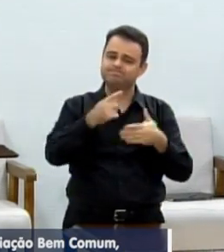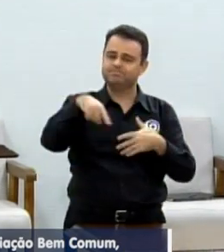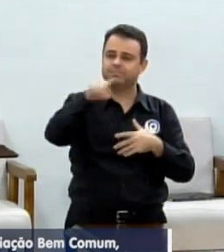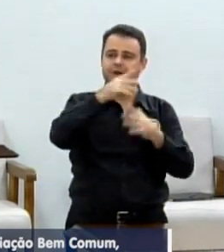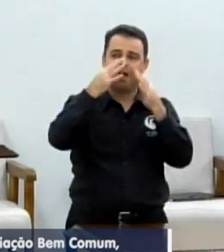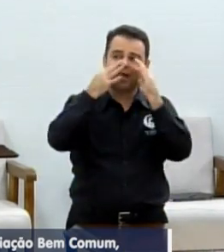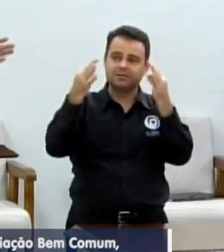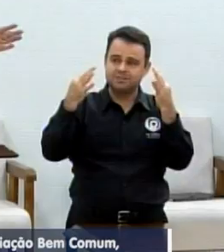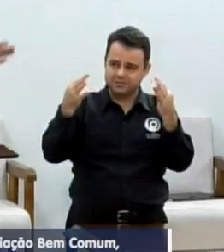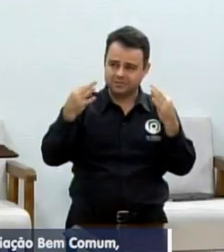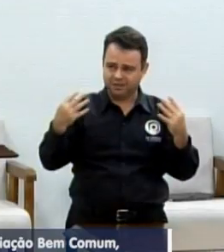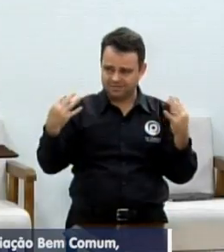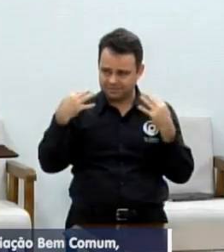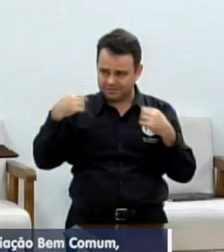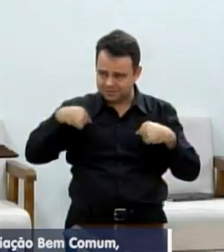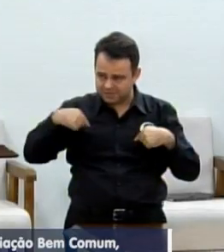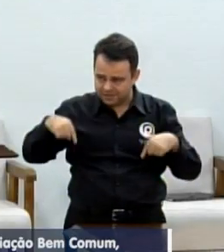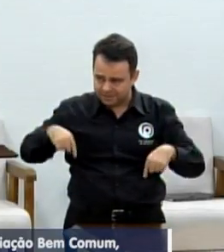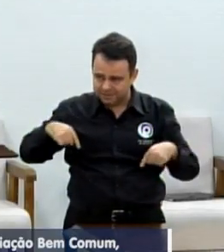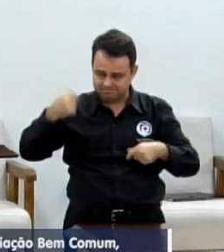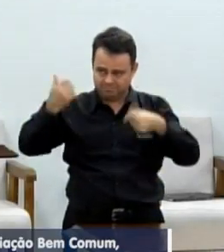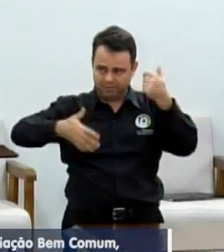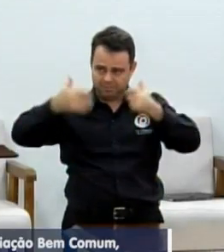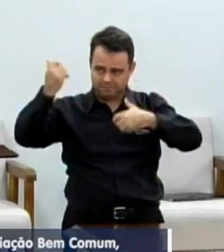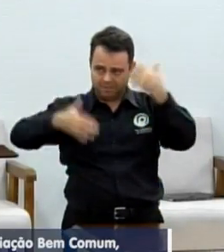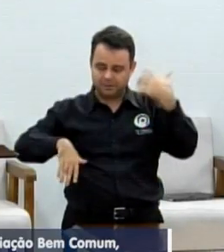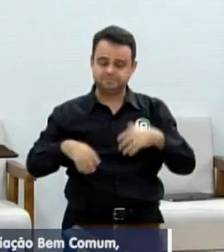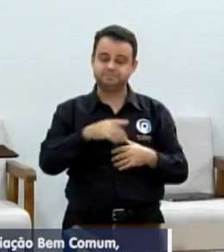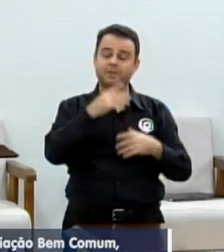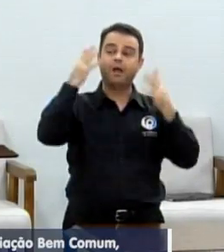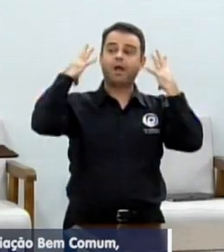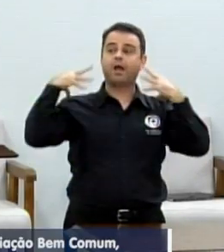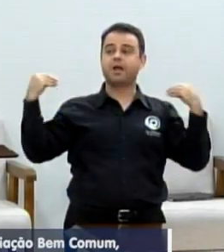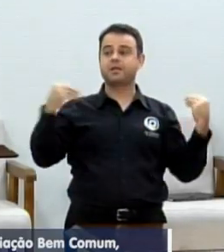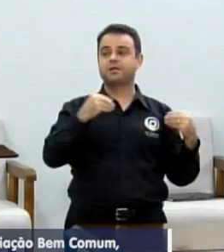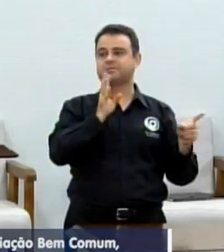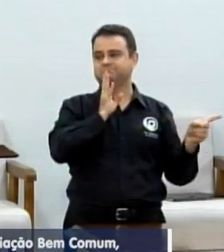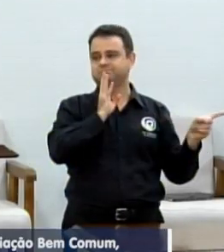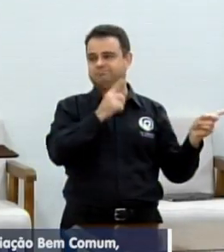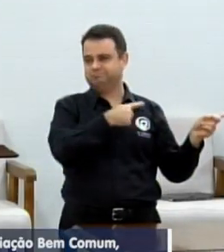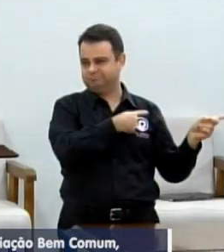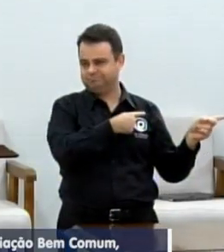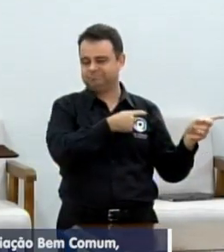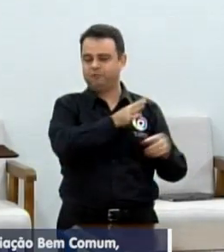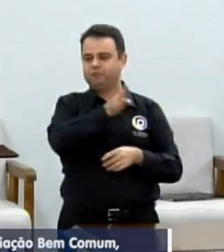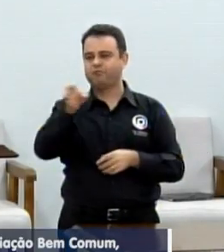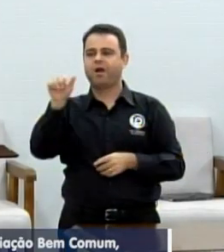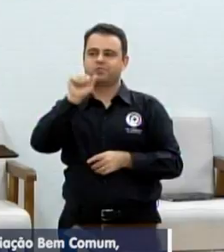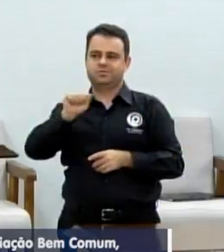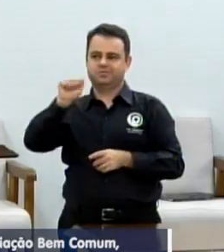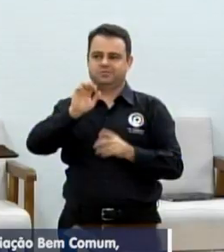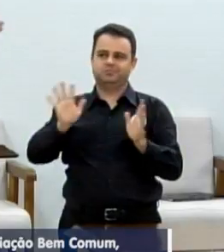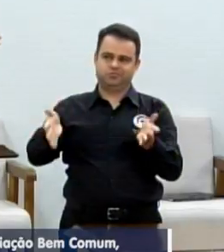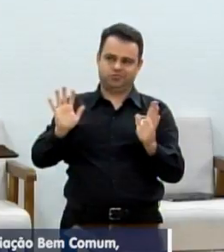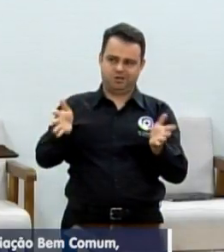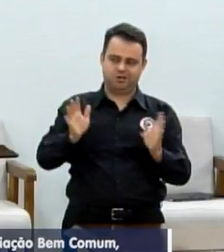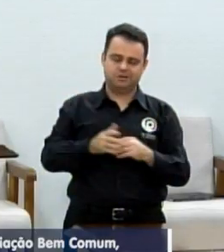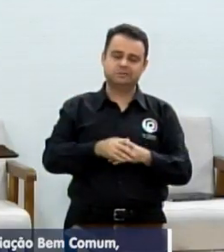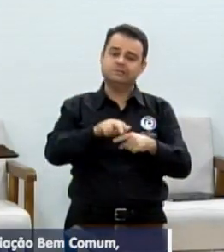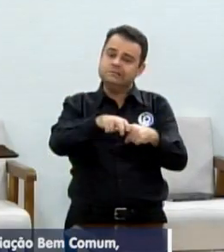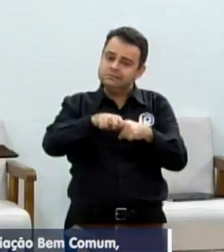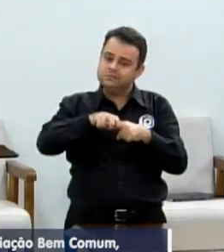Pedro? Pedro é nosso amigo, a Karina Caroline conhece o nosso trabalho, que tem um olhar social e que